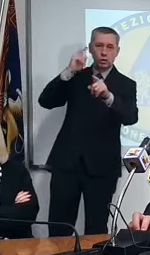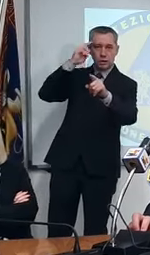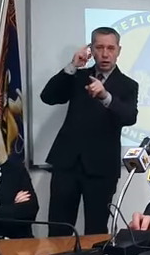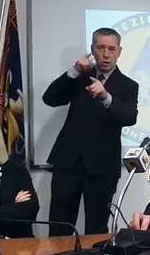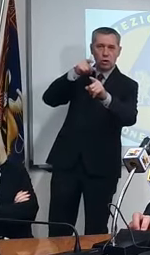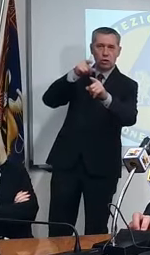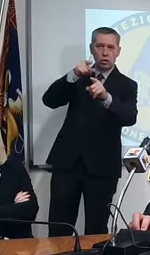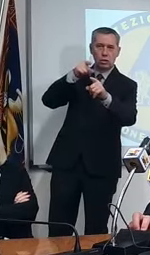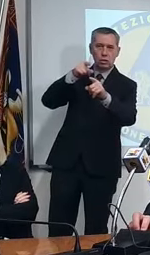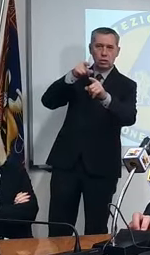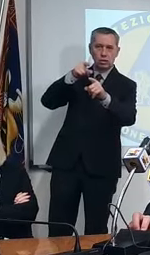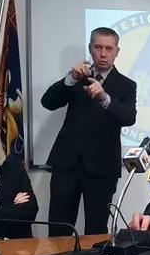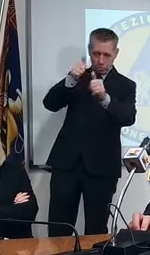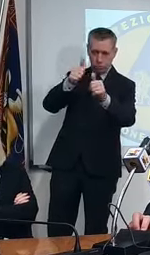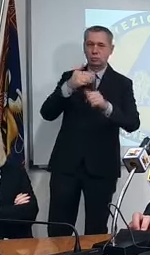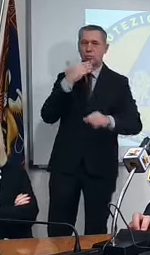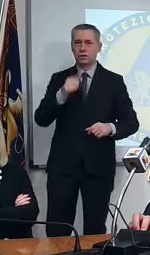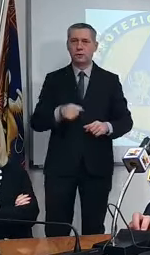e Bonet